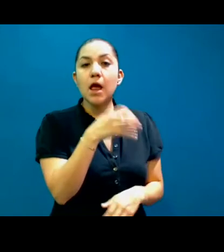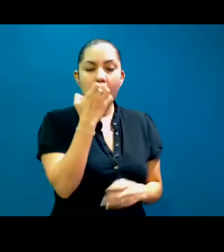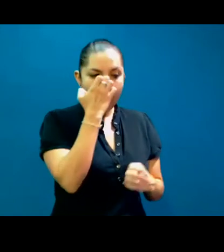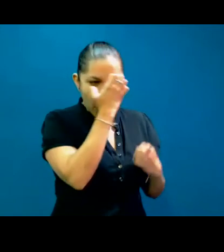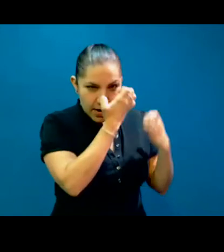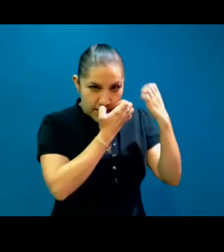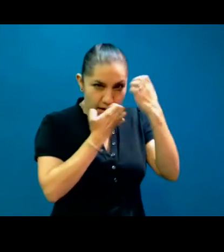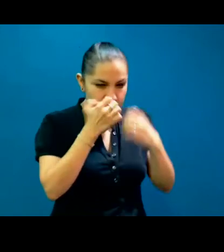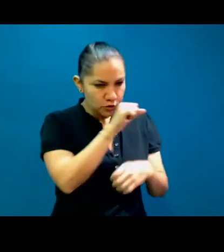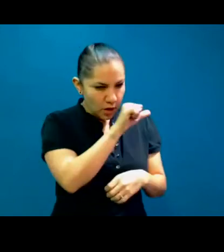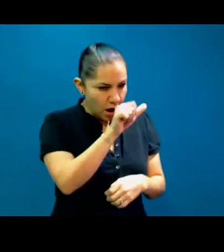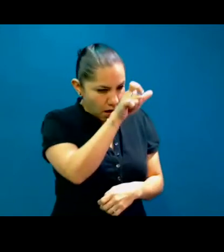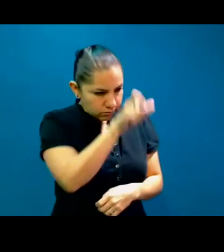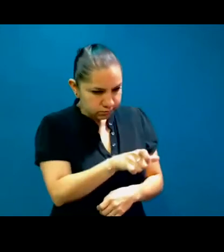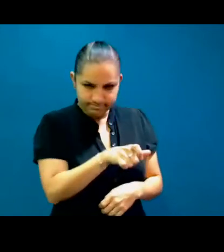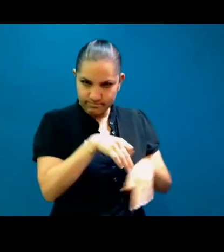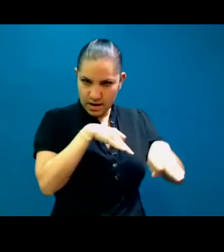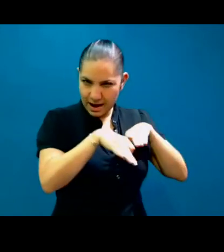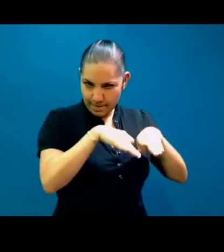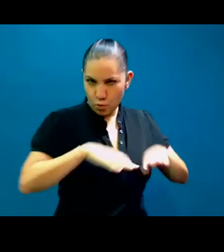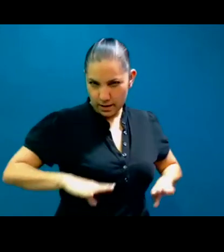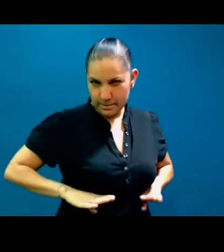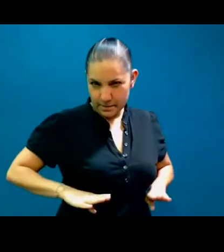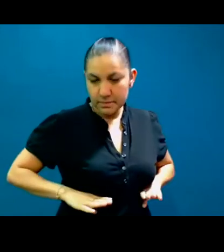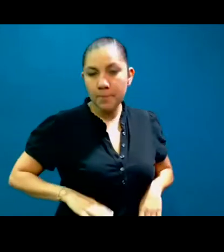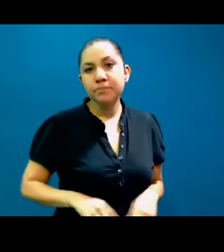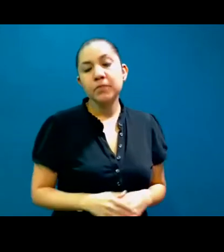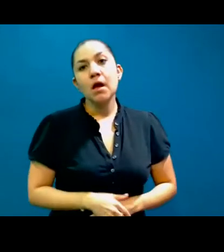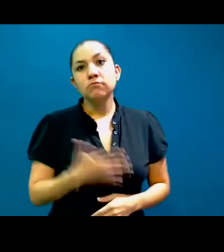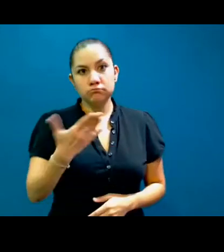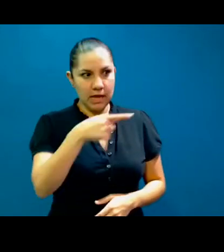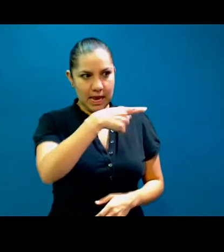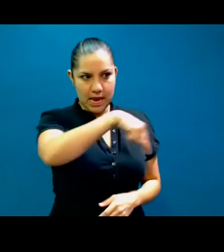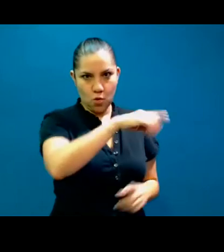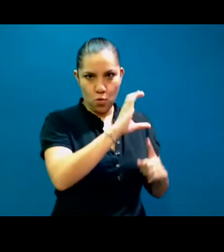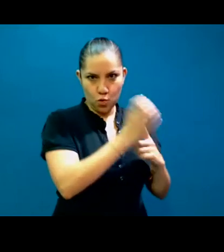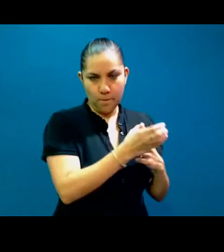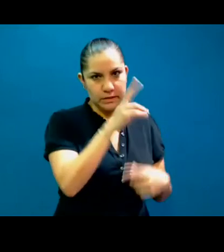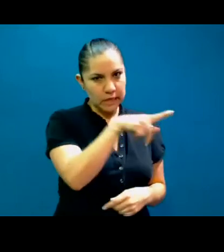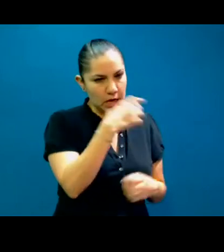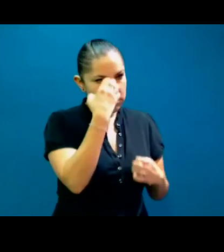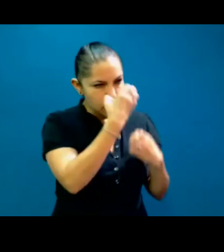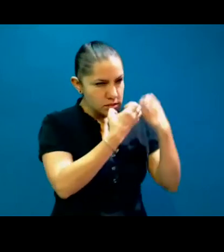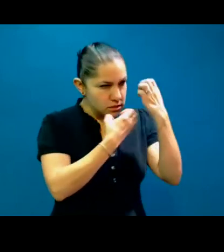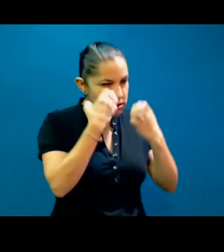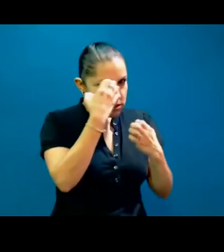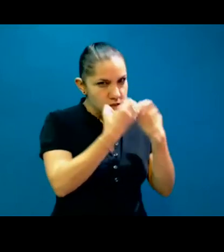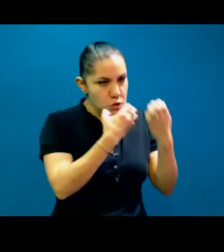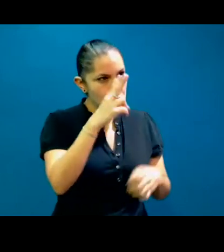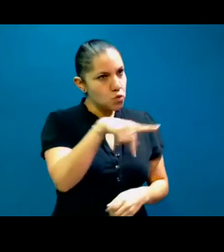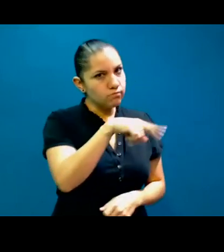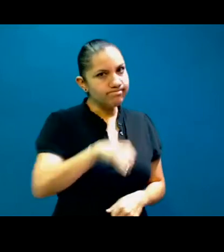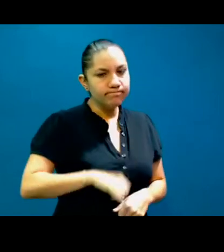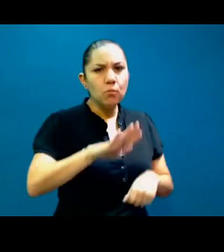descripción laboral. Y es muy interesante el trabajo que ellos han hecho porque han recopilado descripciones laborales de